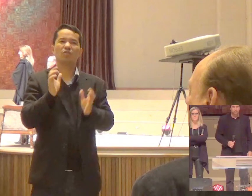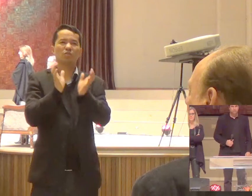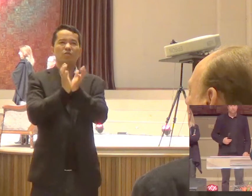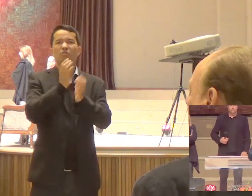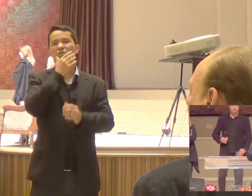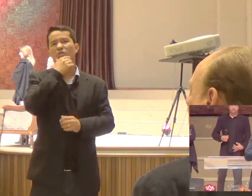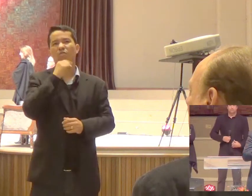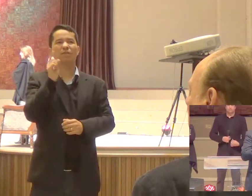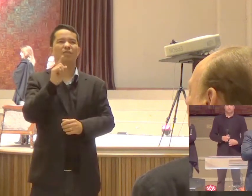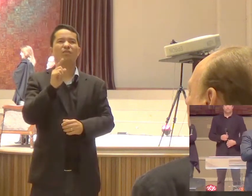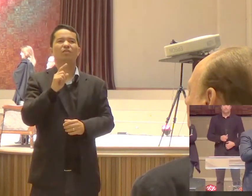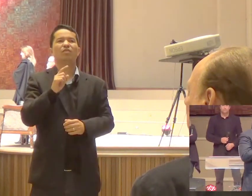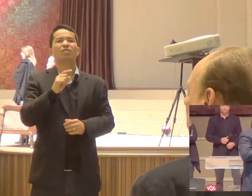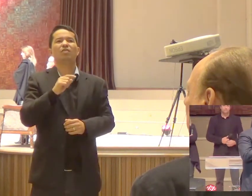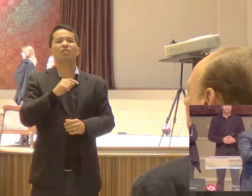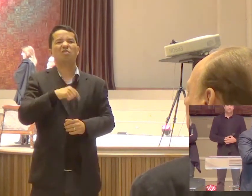Eu não vou mais Por duas razões A primeira